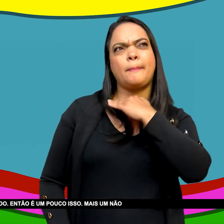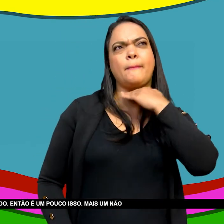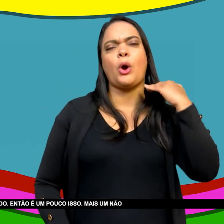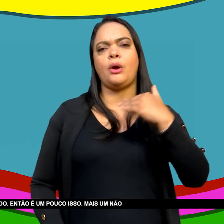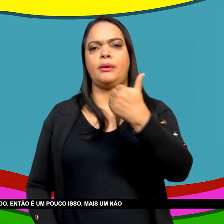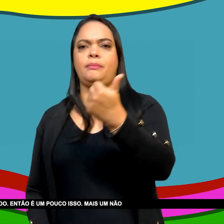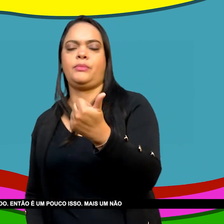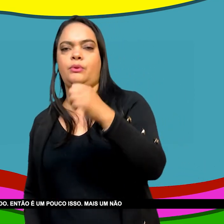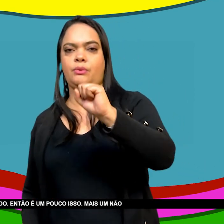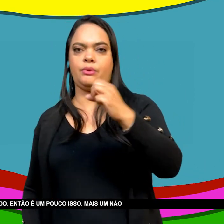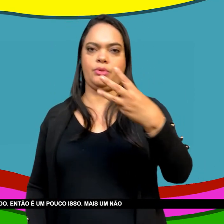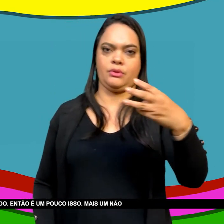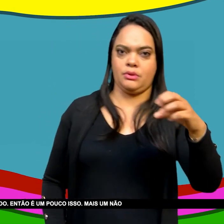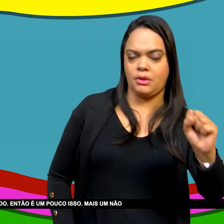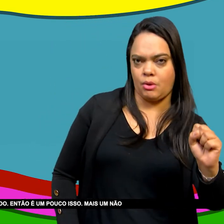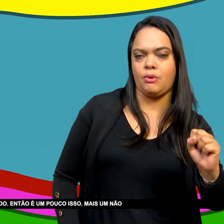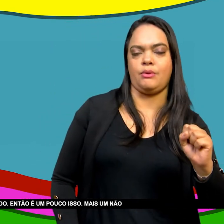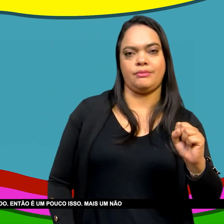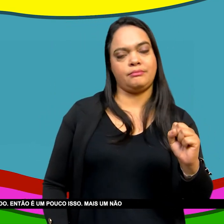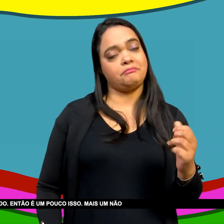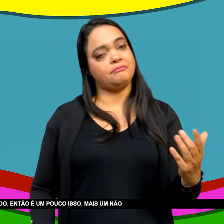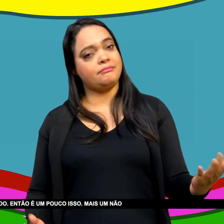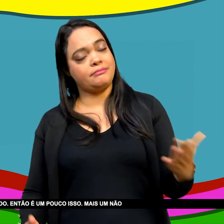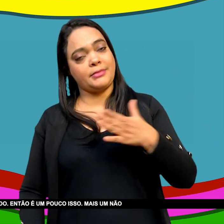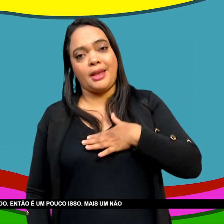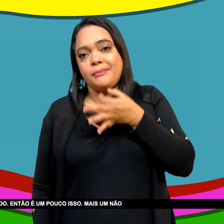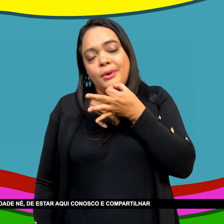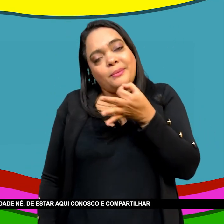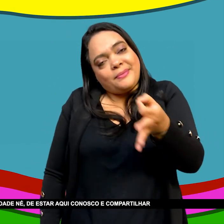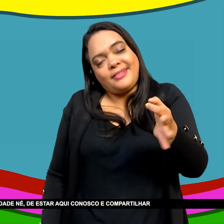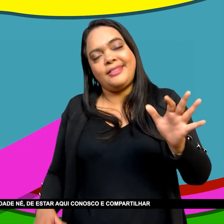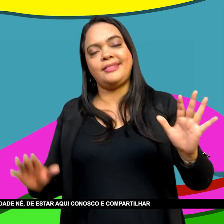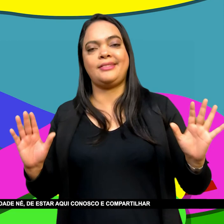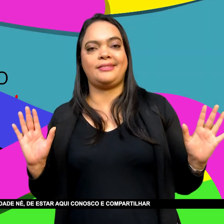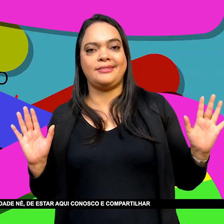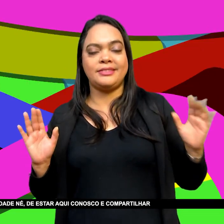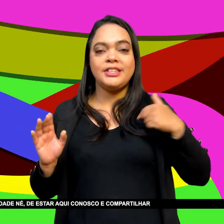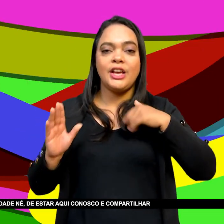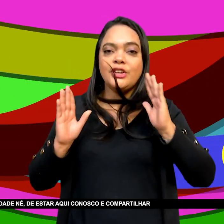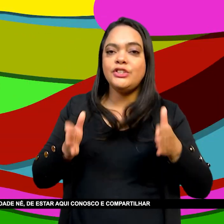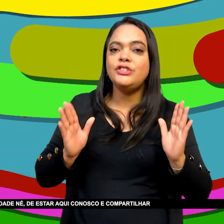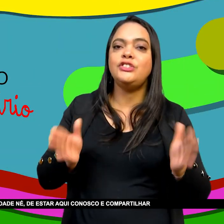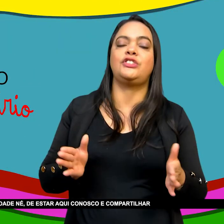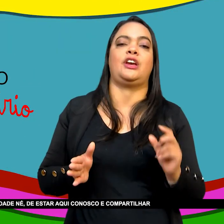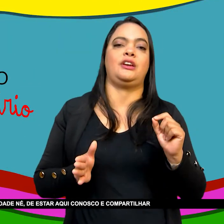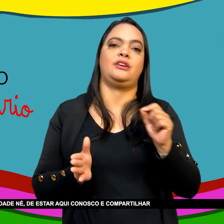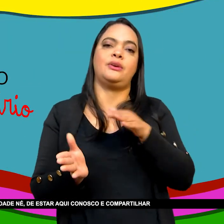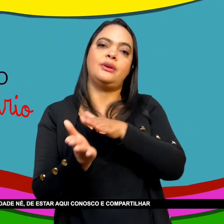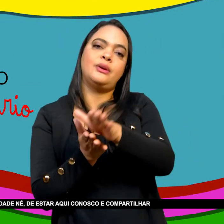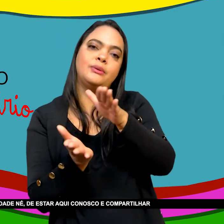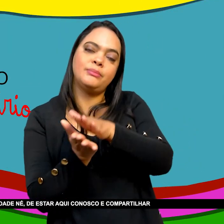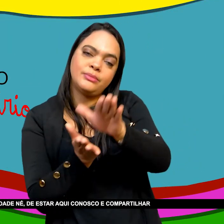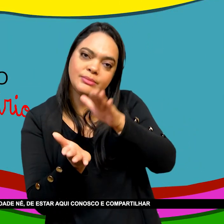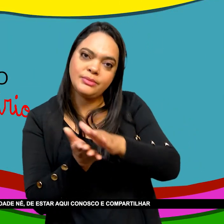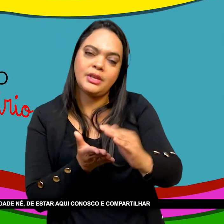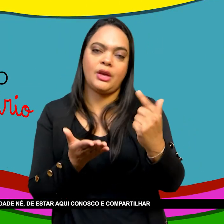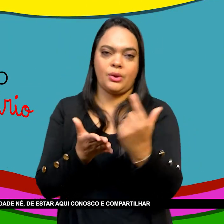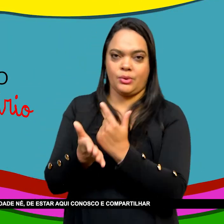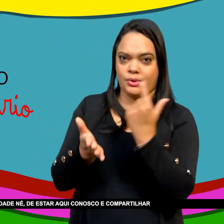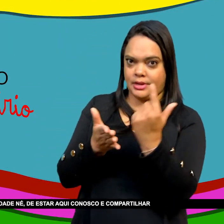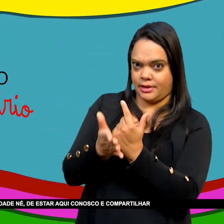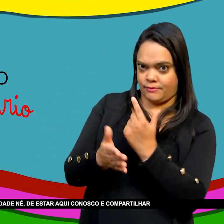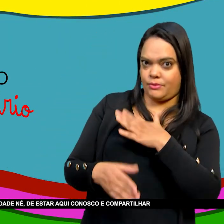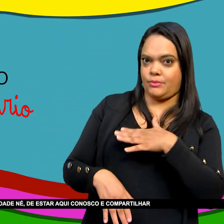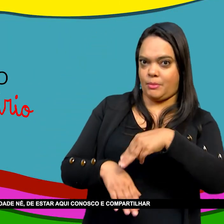Então é um pouco isso Mas um não dito Que se diz Agradecemos bastante A sua